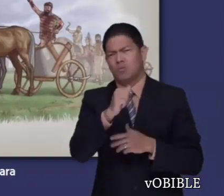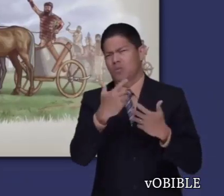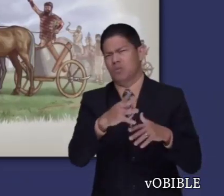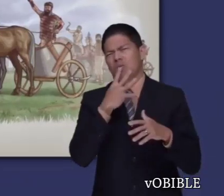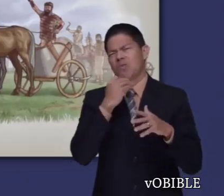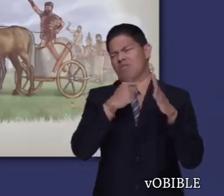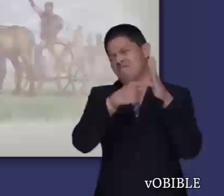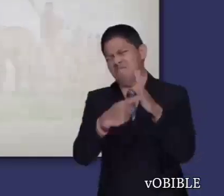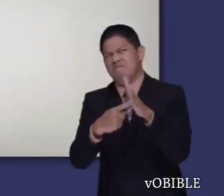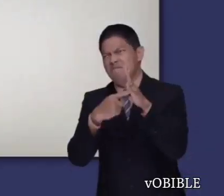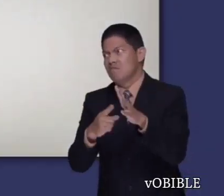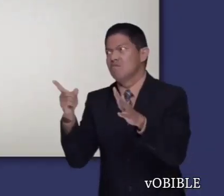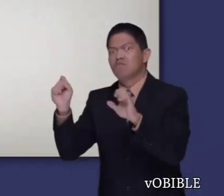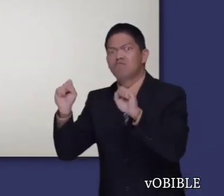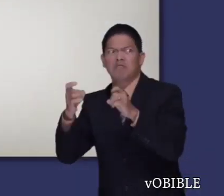Israel.